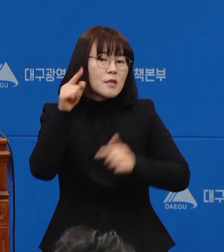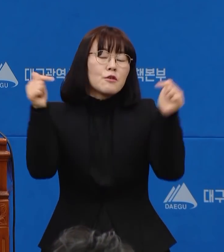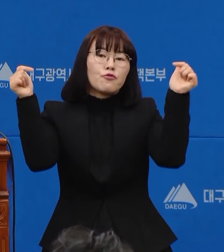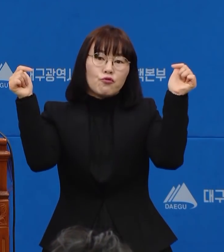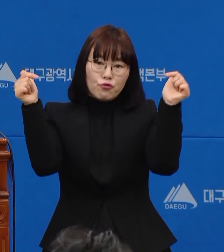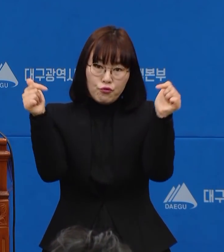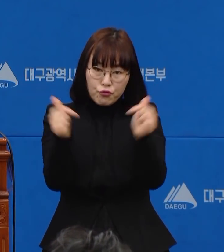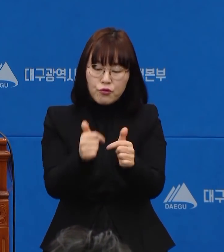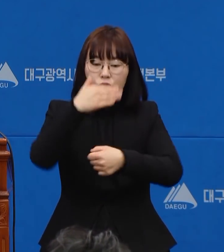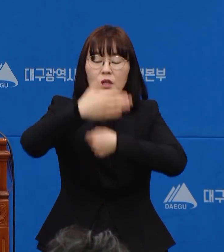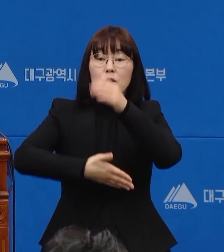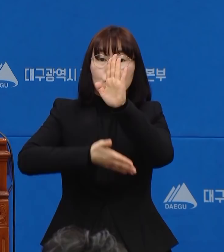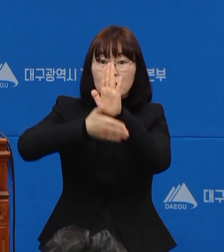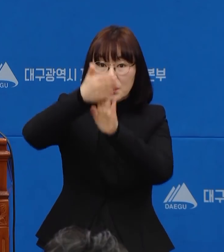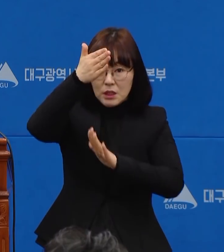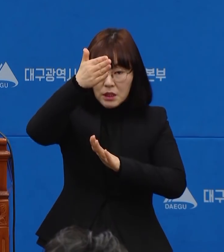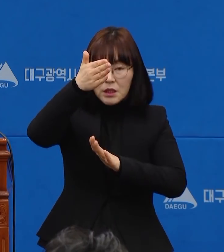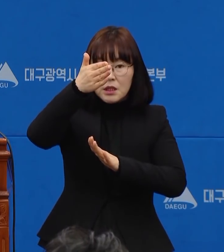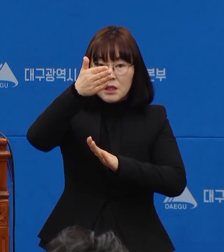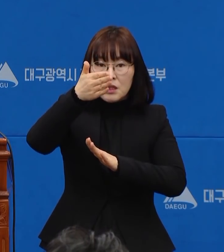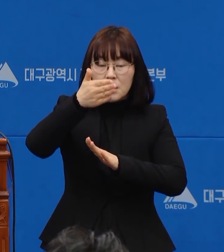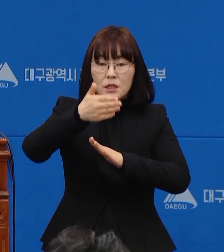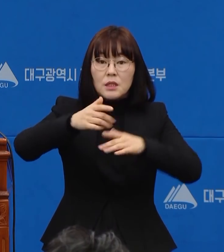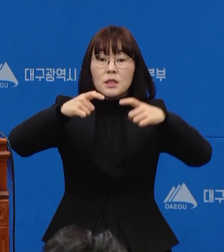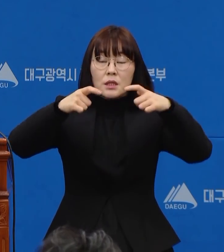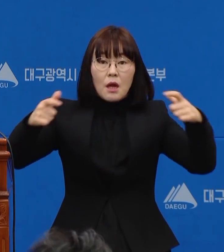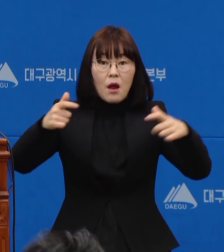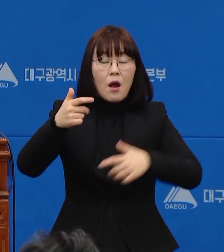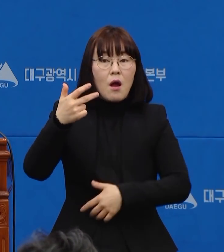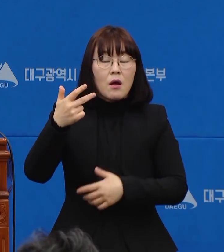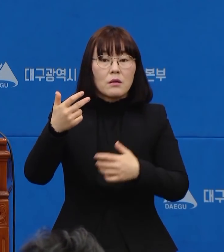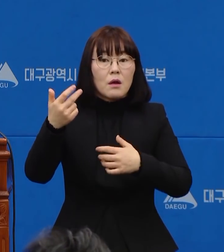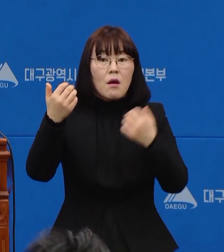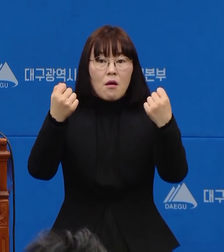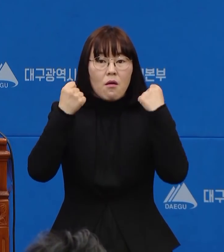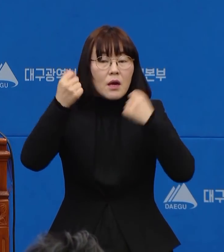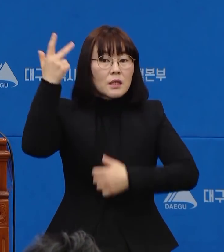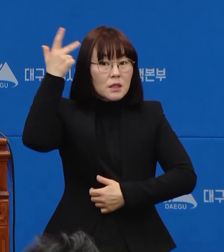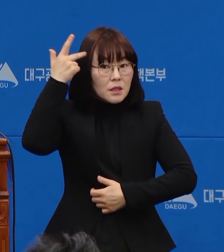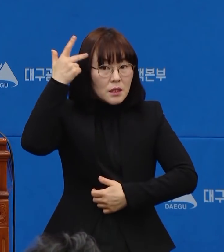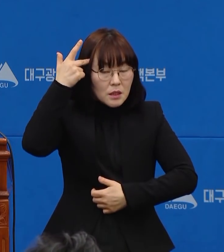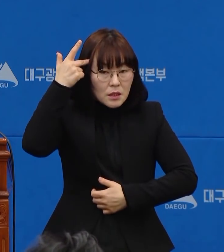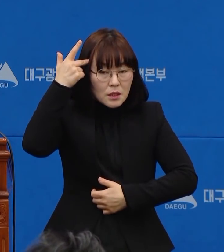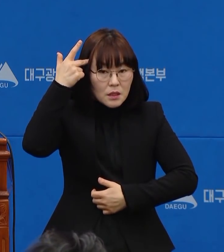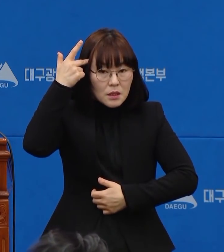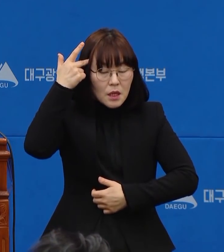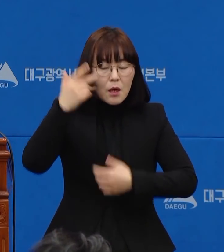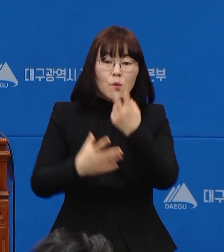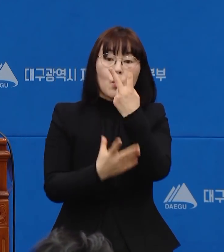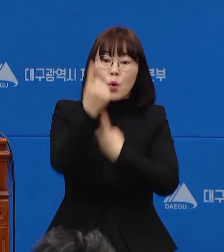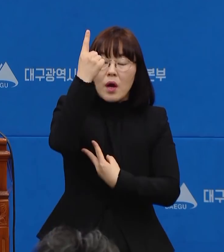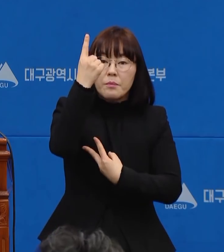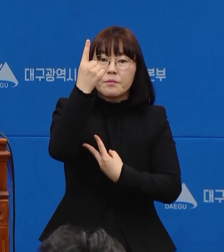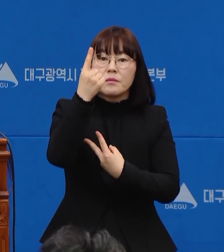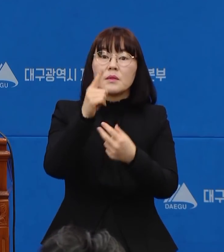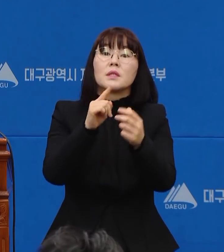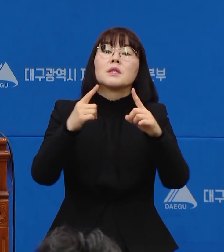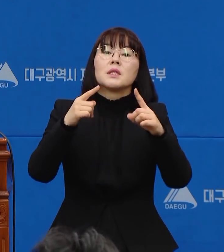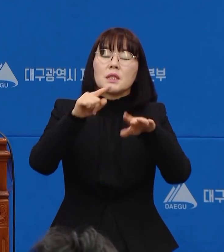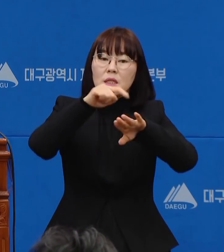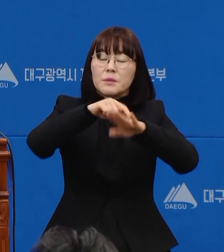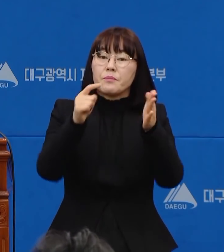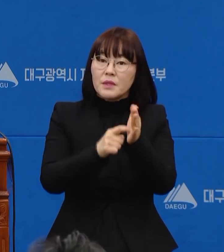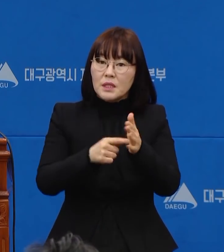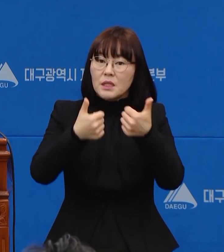있도록 대구시 광역정신건강복지센터 통합심리지원단에서 상담을 계속하고